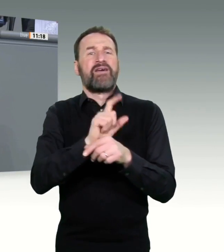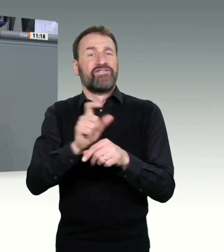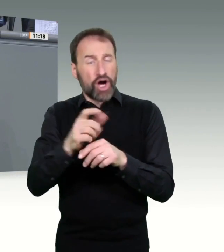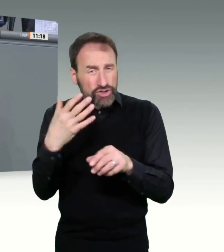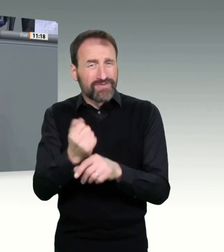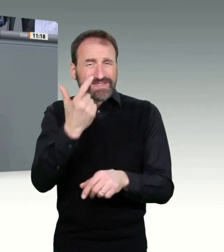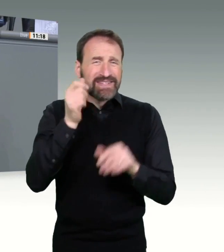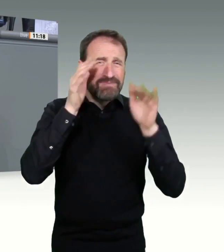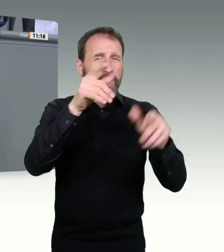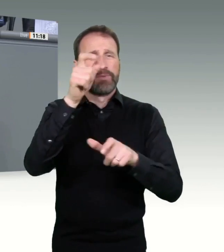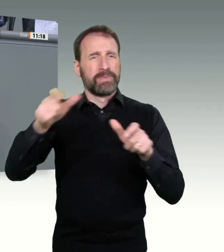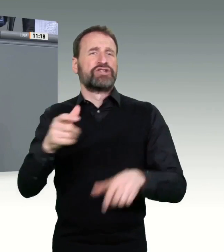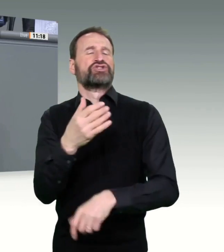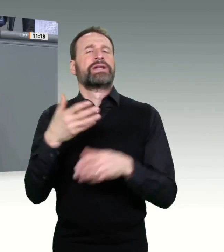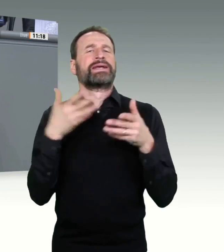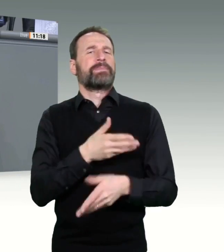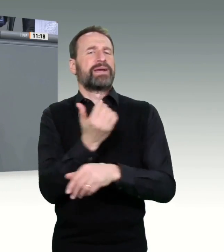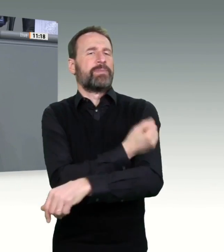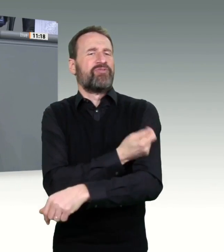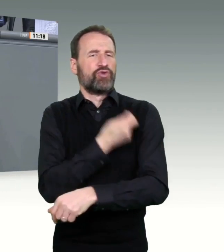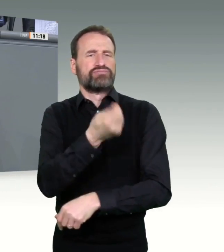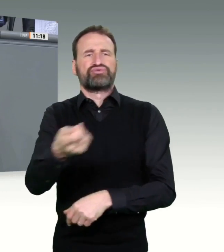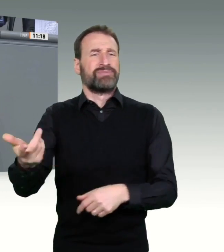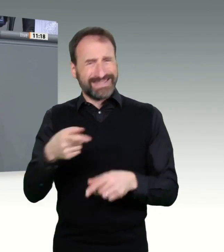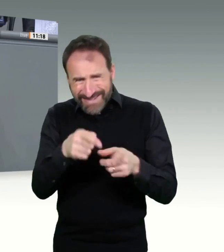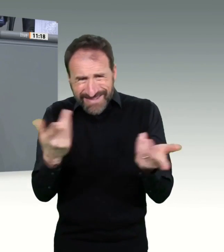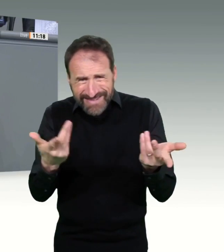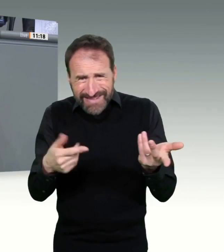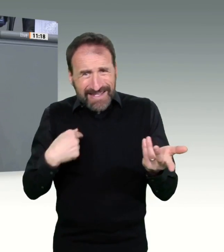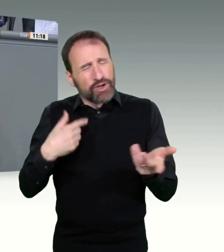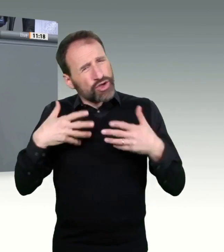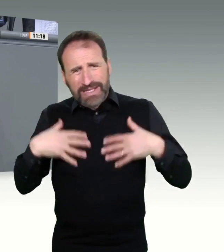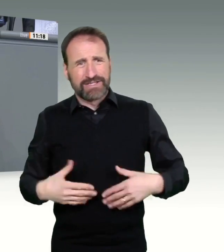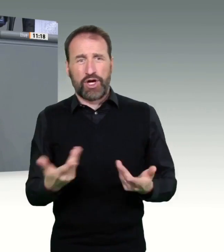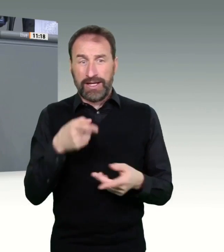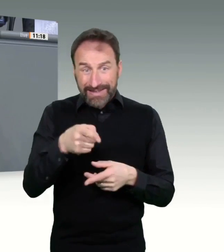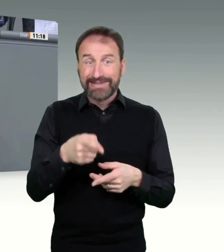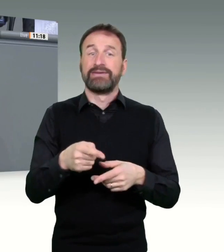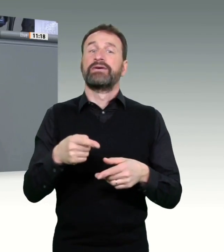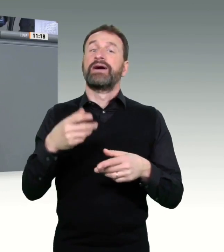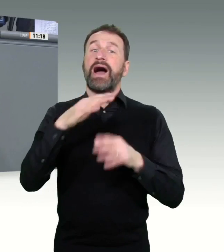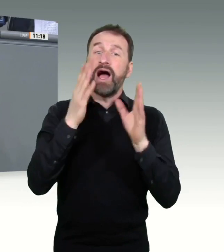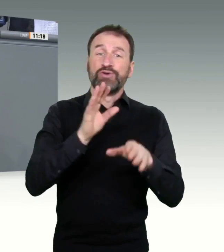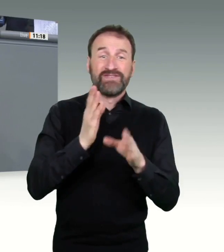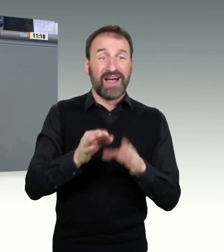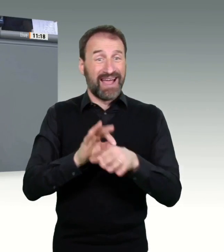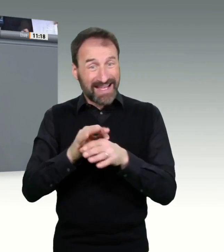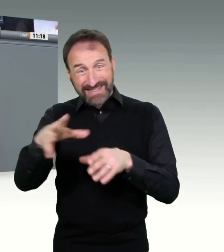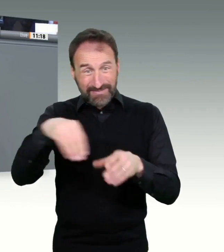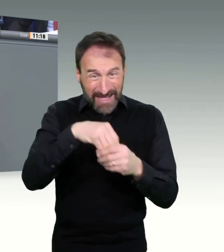und Hamburg werden schon jetzt Schwerpunktpraxen in die Impfkampagne integriert. In Rheinland-Pfalz, das übrigens mit der Impfquote mit an der Spitze